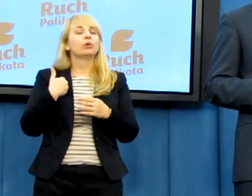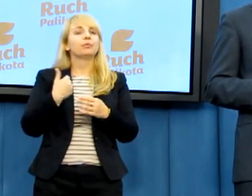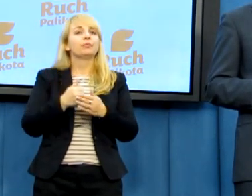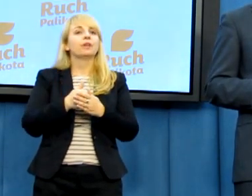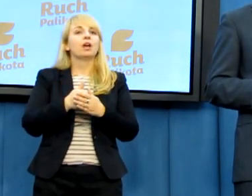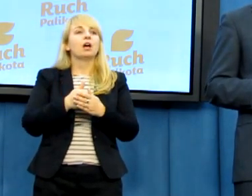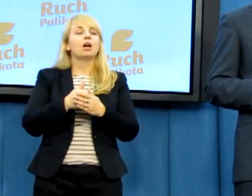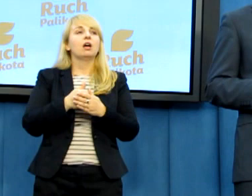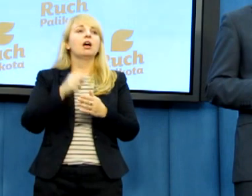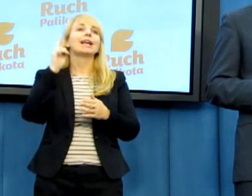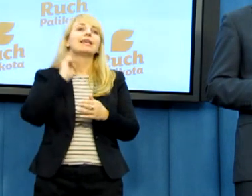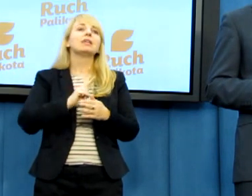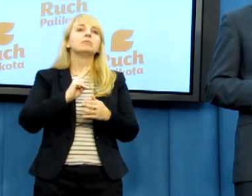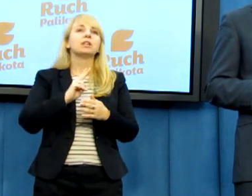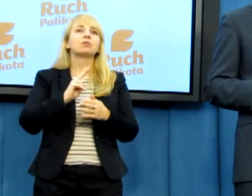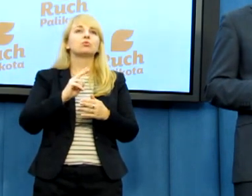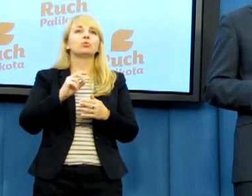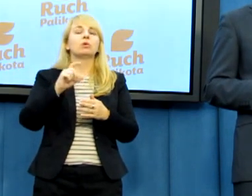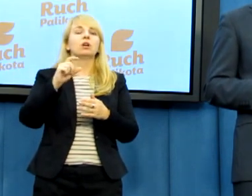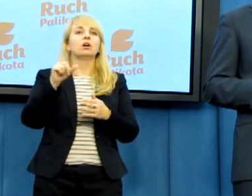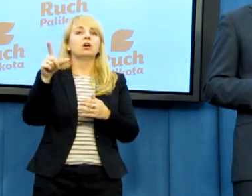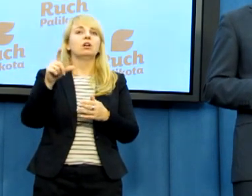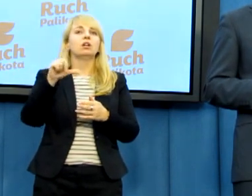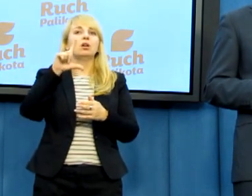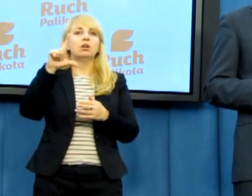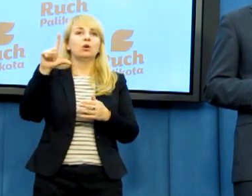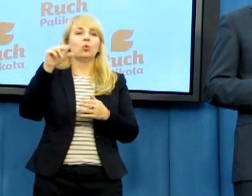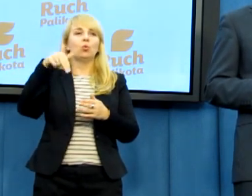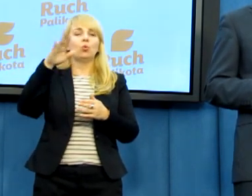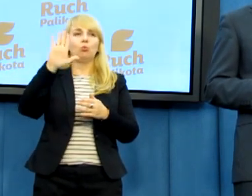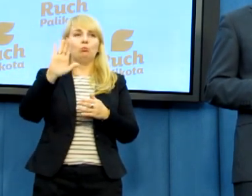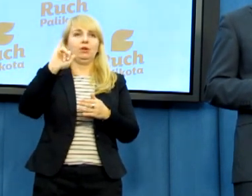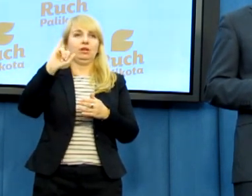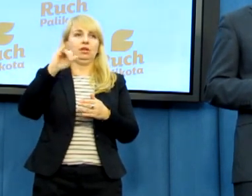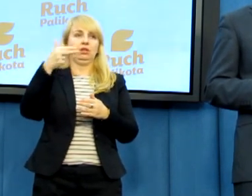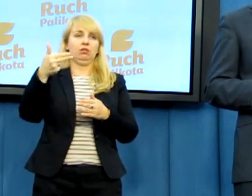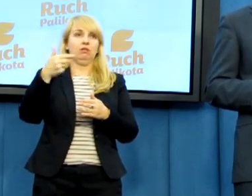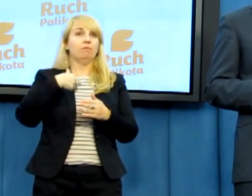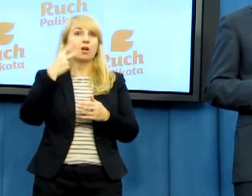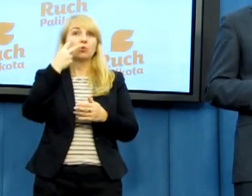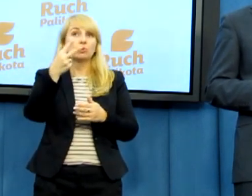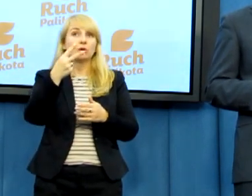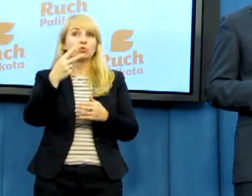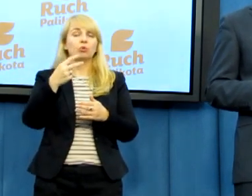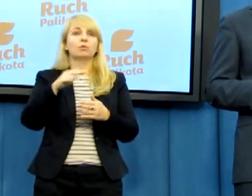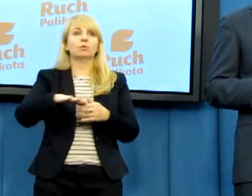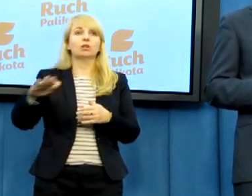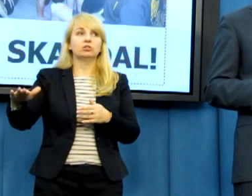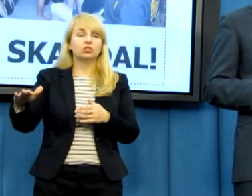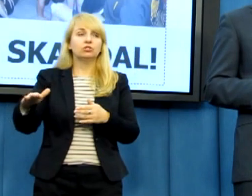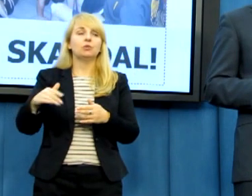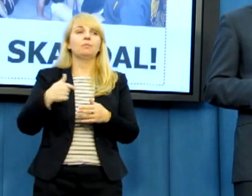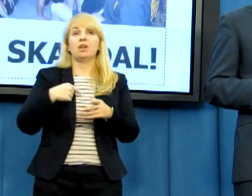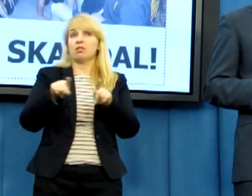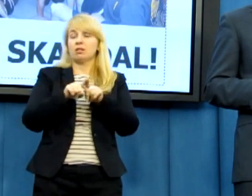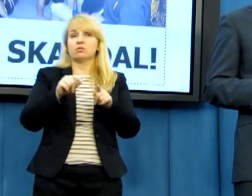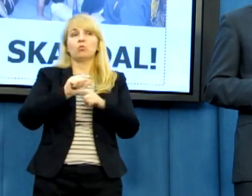gimnazjum salesjańskim w Lubinie. Kiedy zobaczyłem kilkunastoletnie dzieci, ja sam jestem ojcem